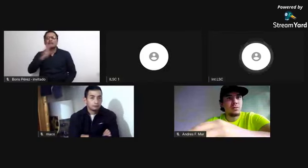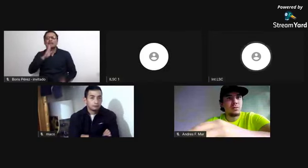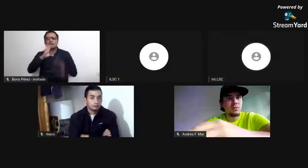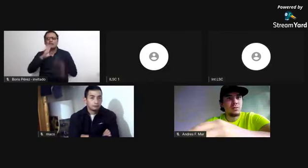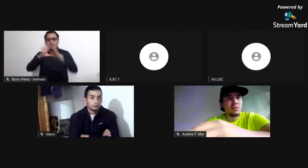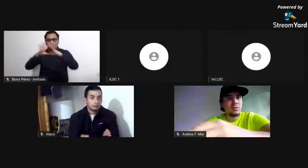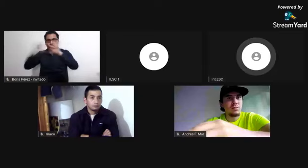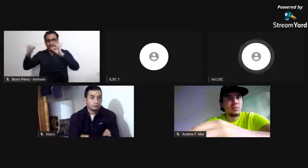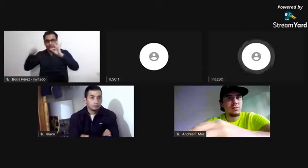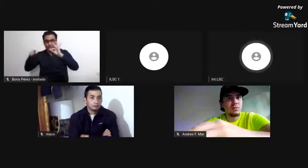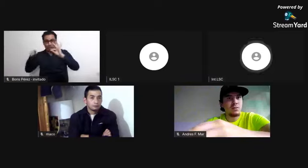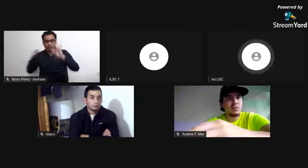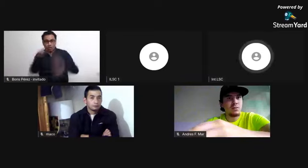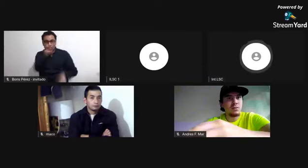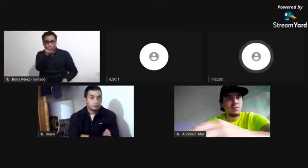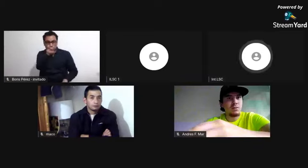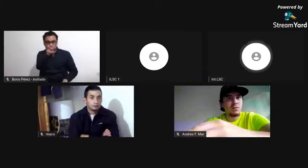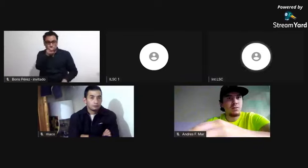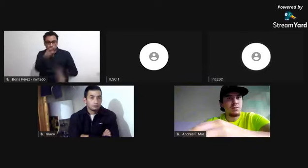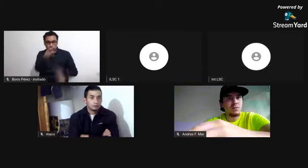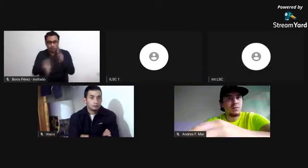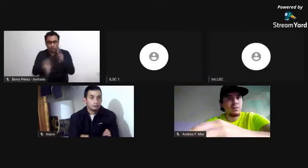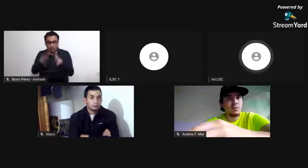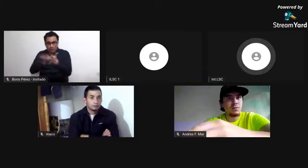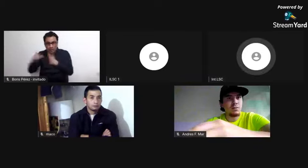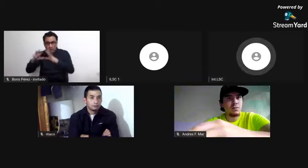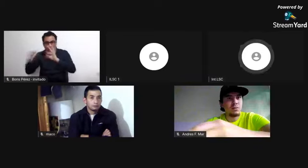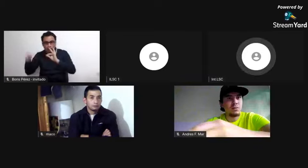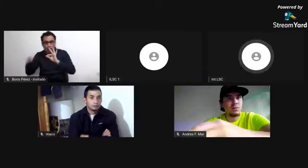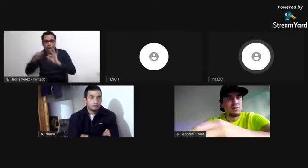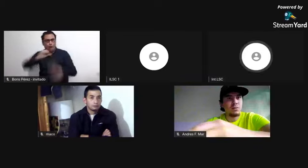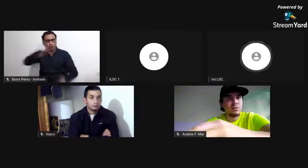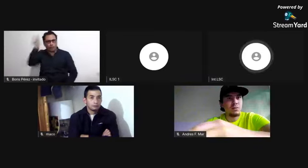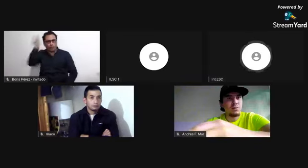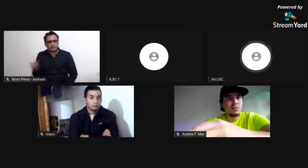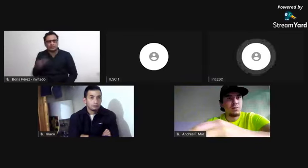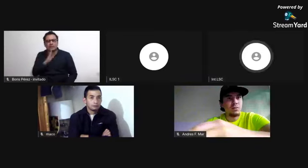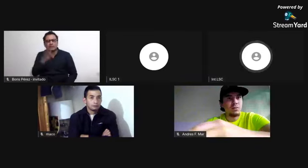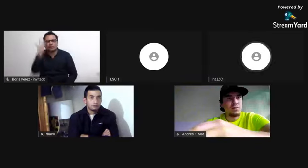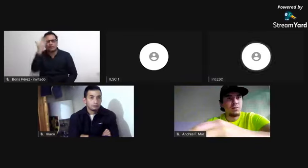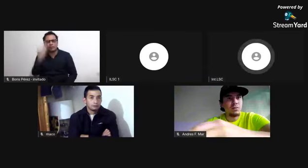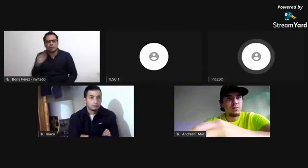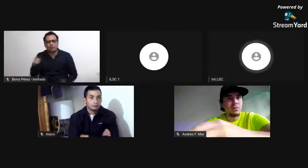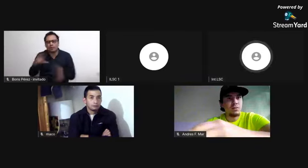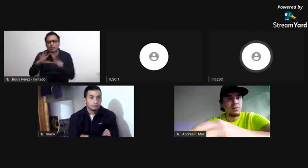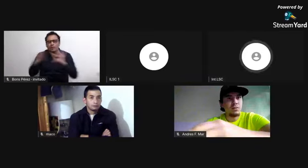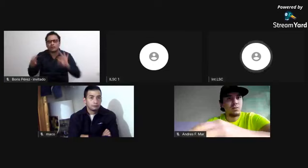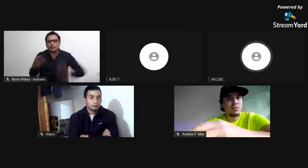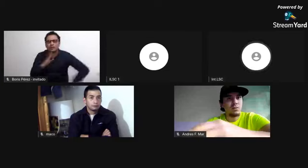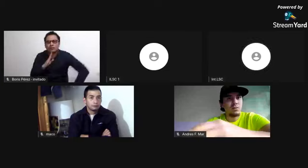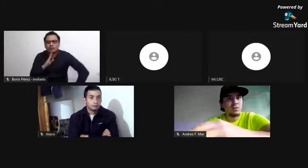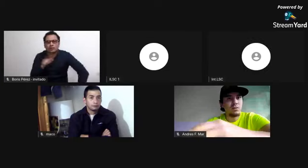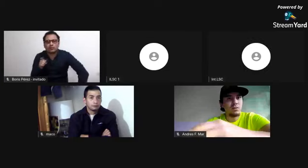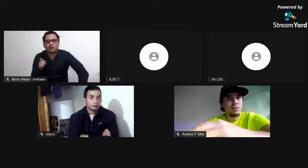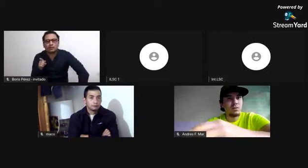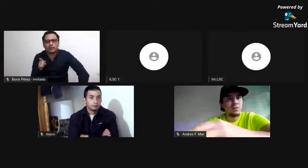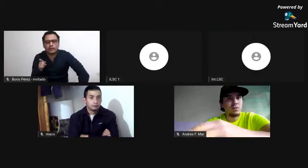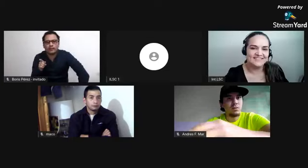Yo quería preguntarle esa frase que compartiste en el...